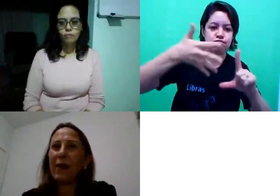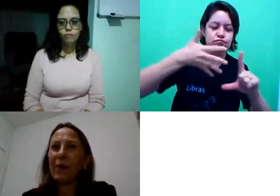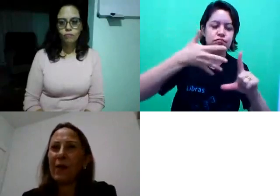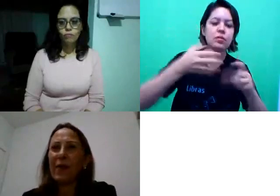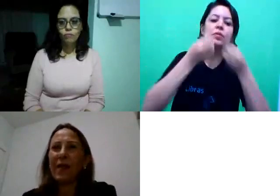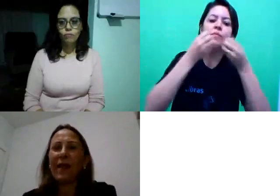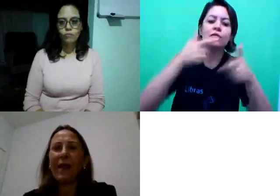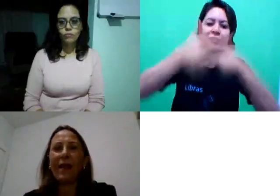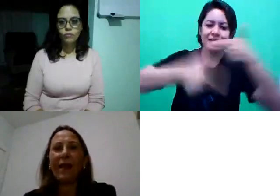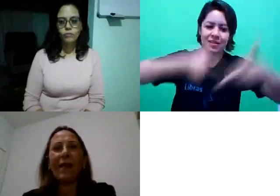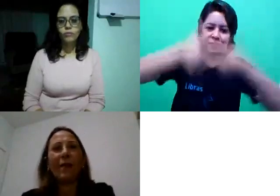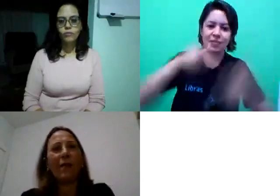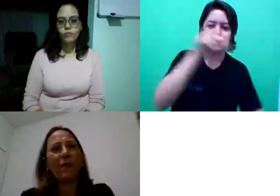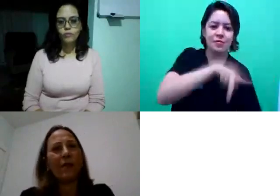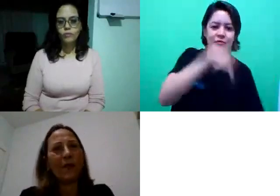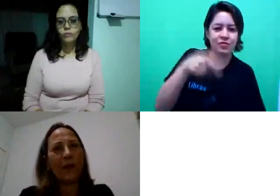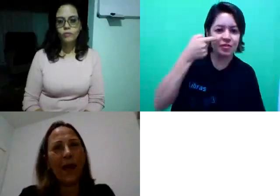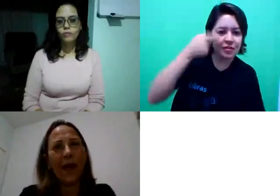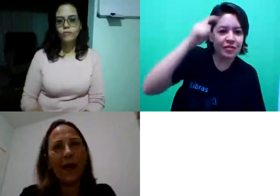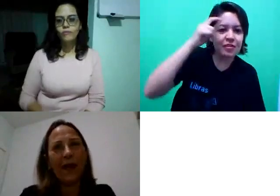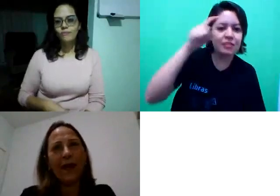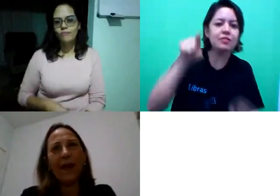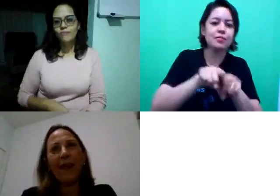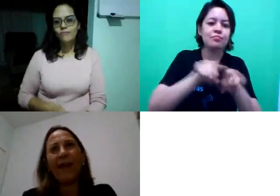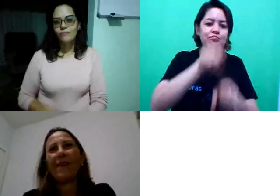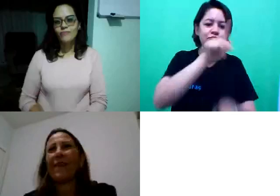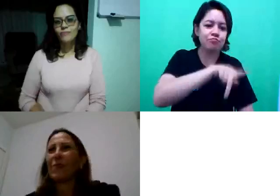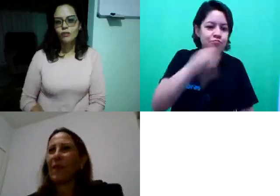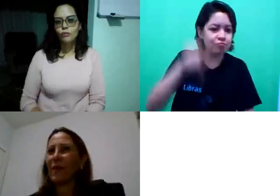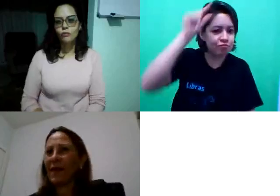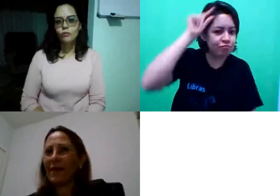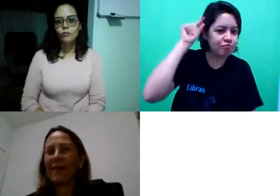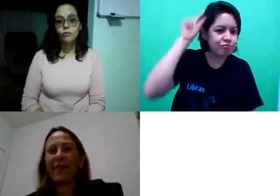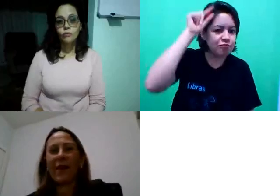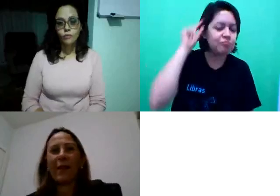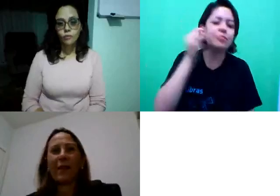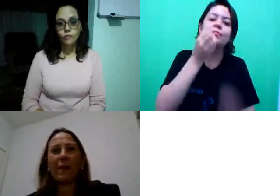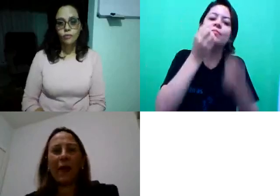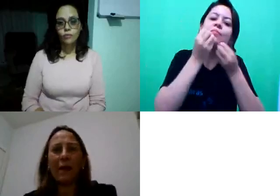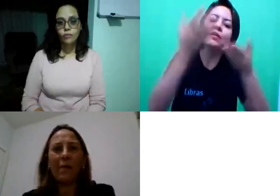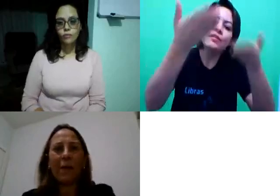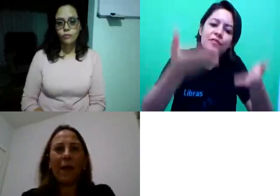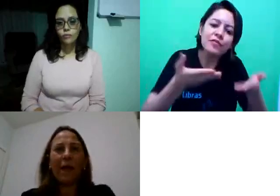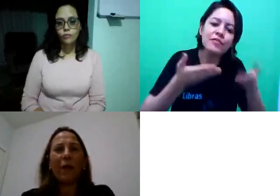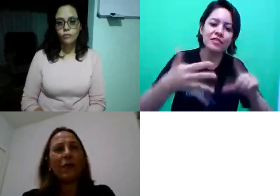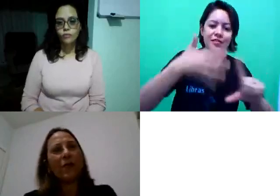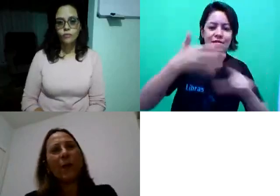trabalho, professora Demi, professora Suelen, sejam bem-vindos nessa web também.